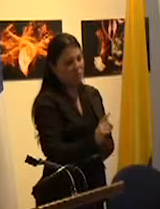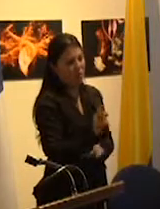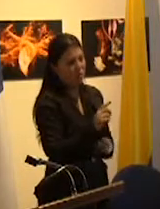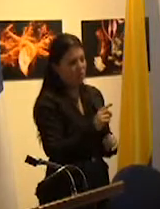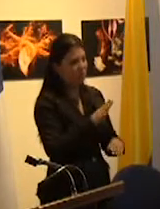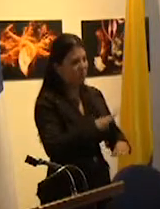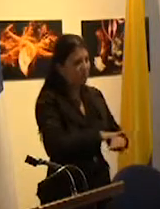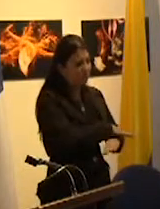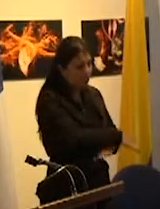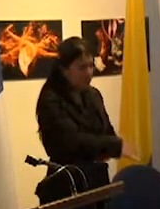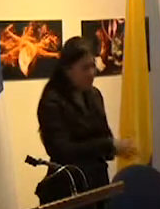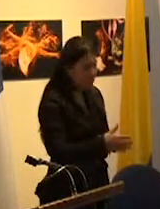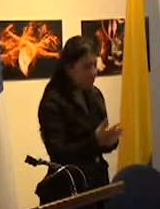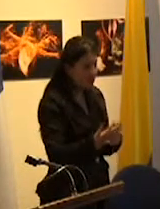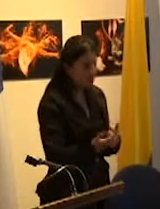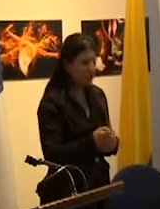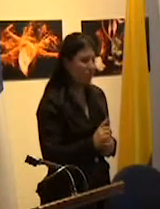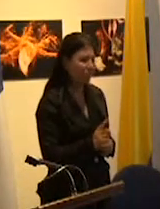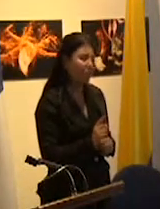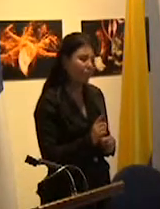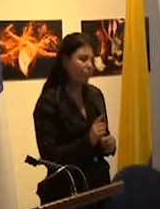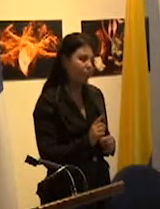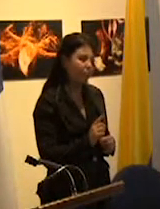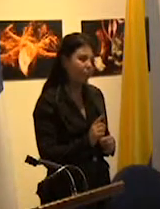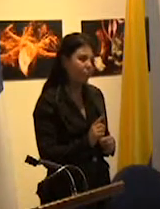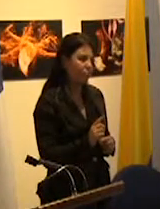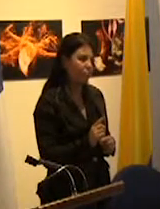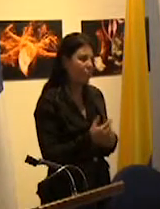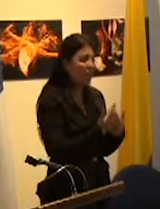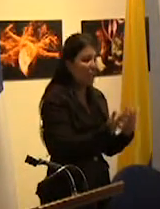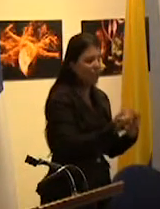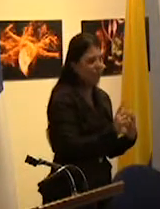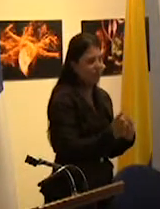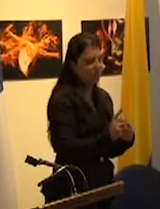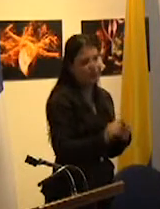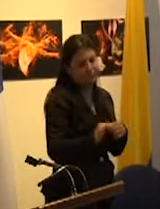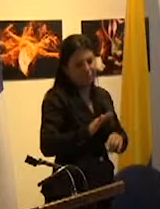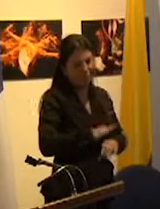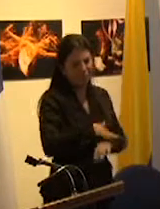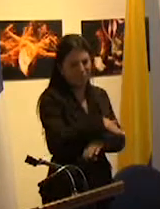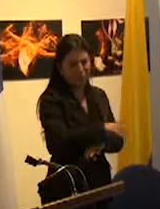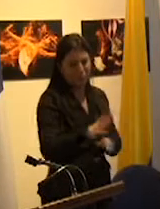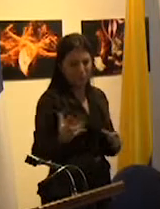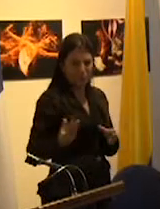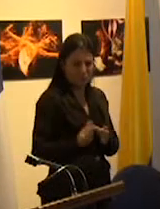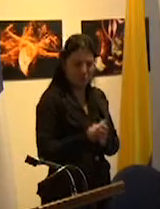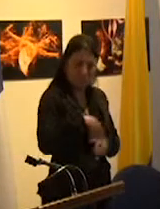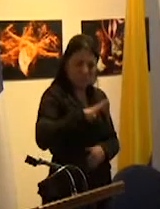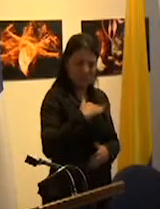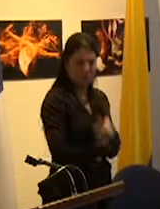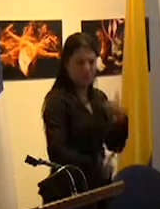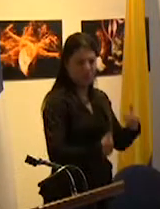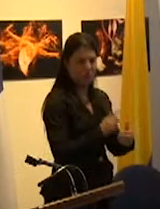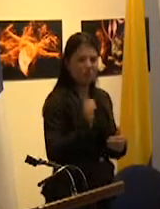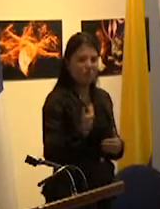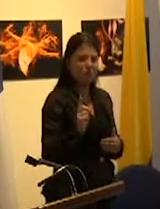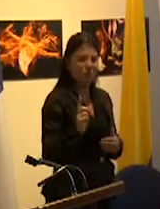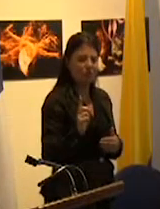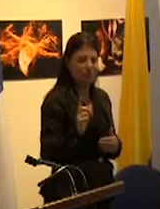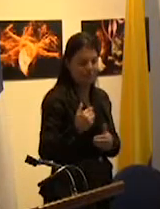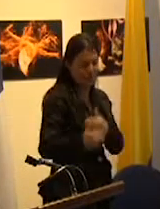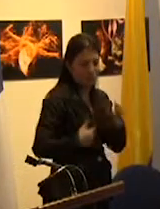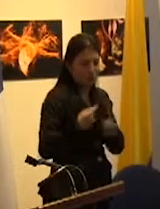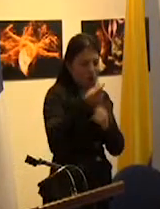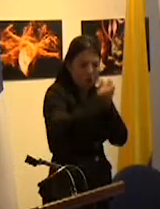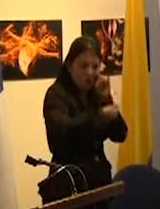como un efecto deseado pero sí como consecuencia de una inclusión más ordenada por el proceso económico